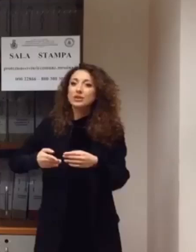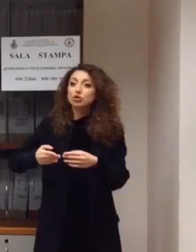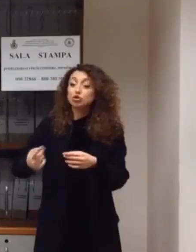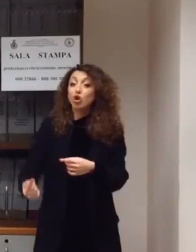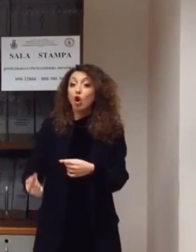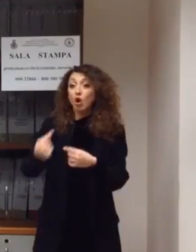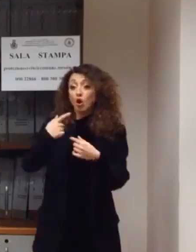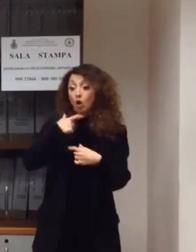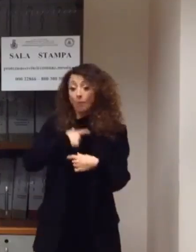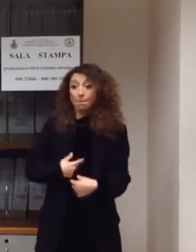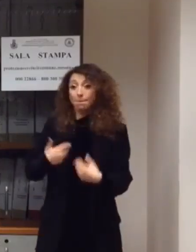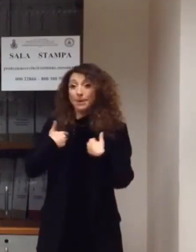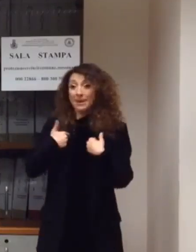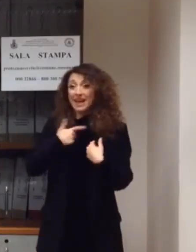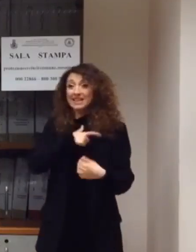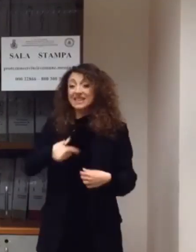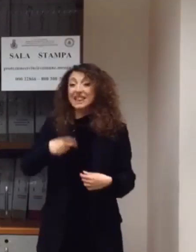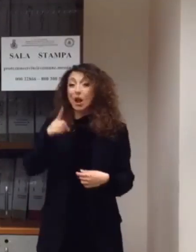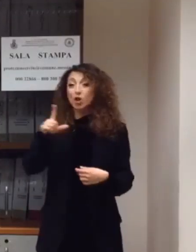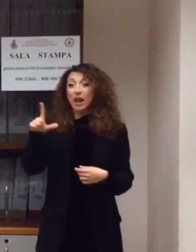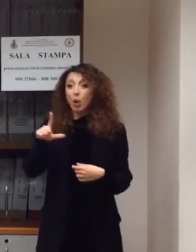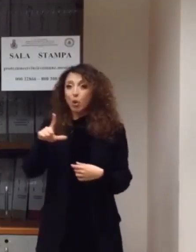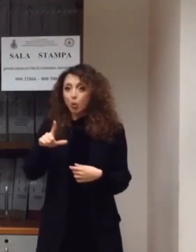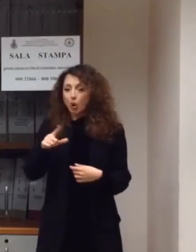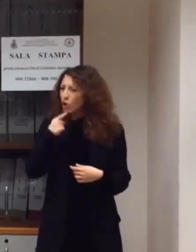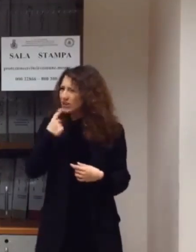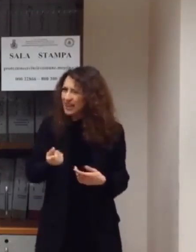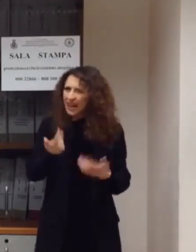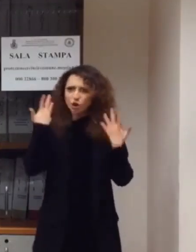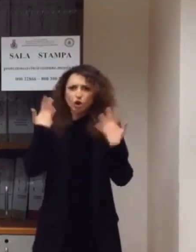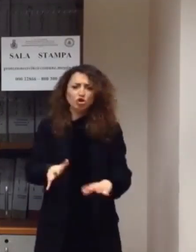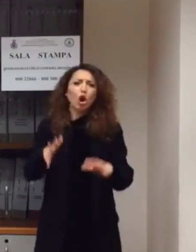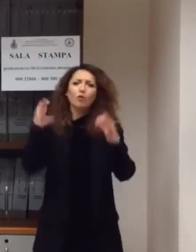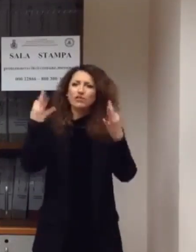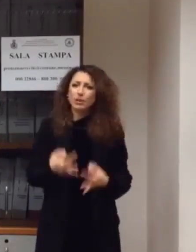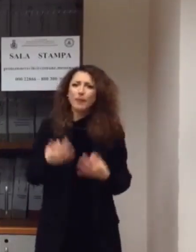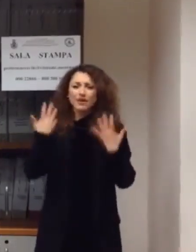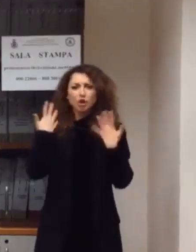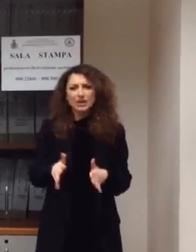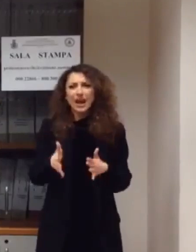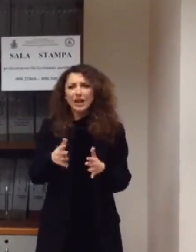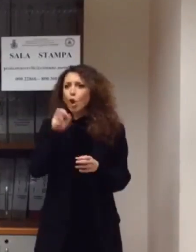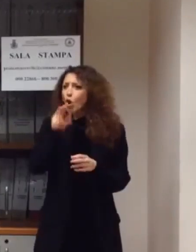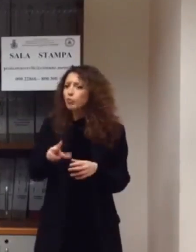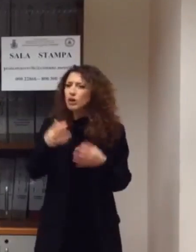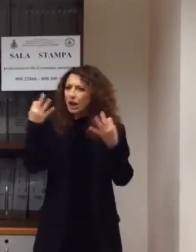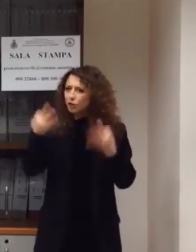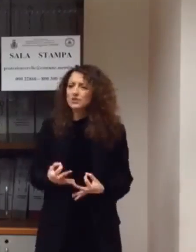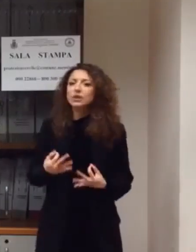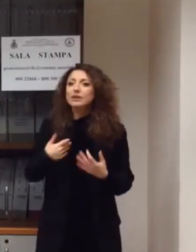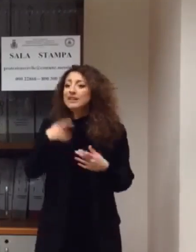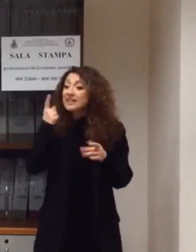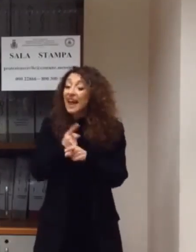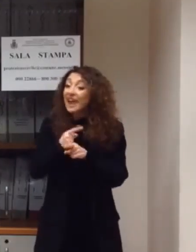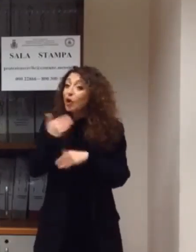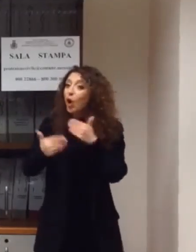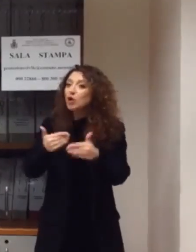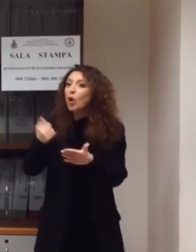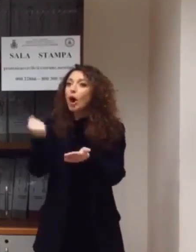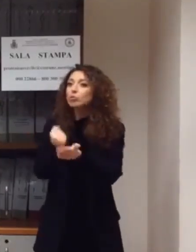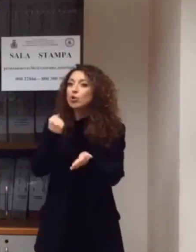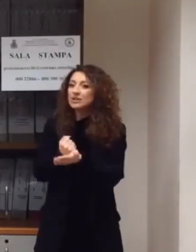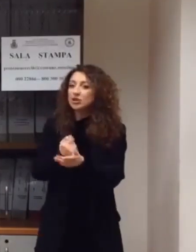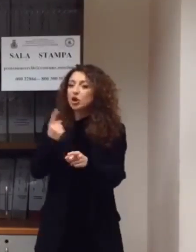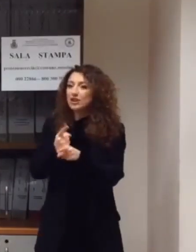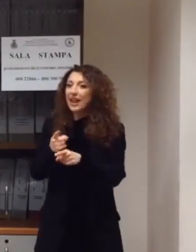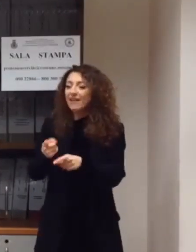del Sindaco De Luca. L'ho detto già ufficialmente con un comunicato e così deve essere. È proprio di quella